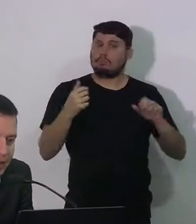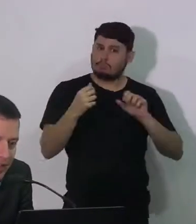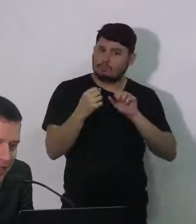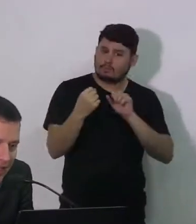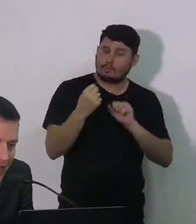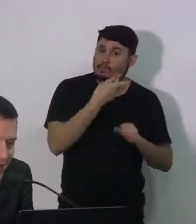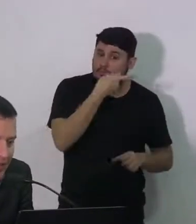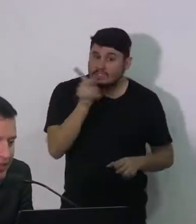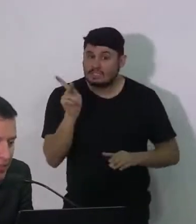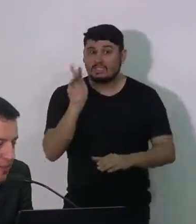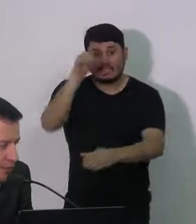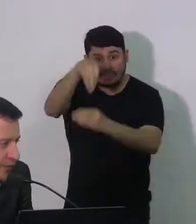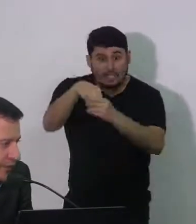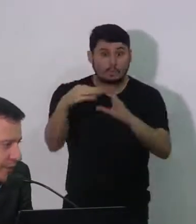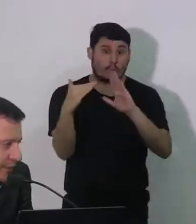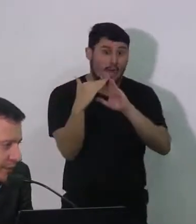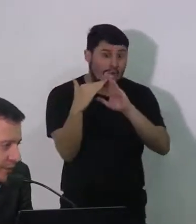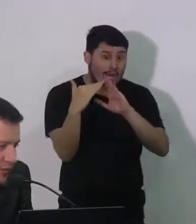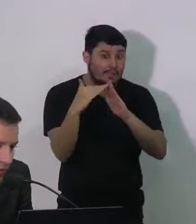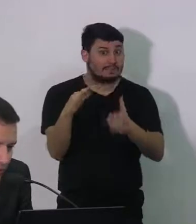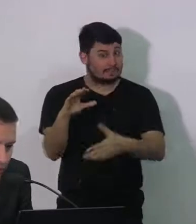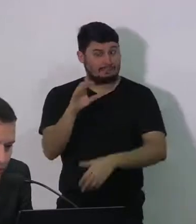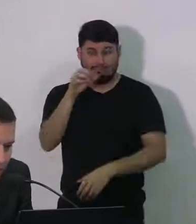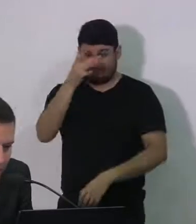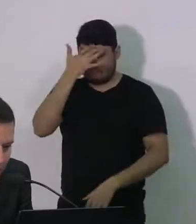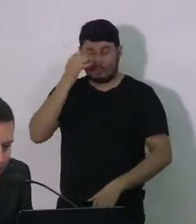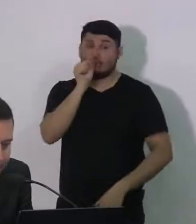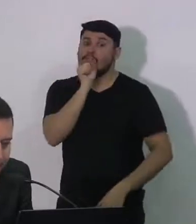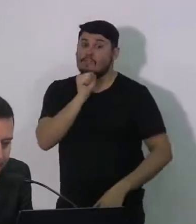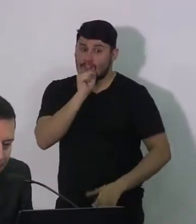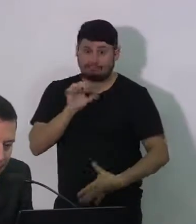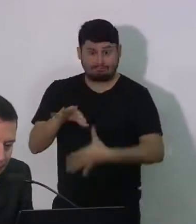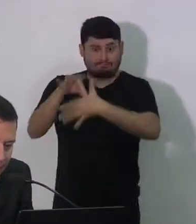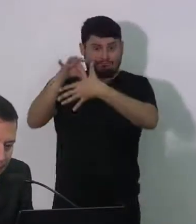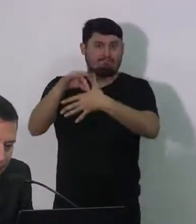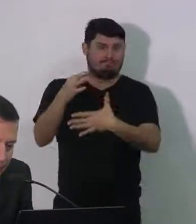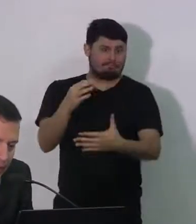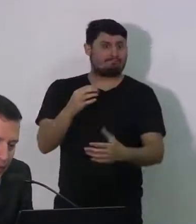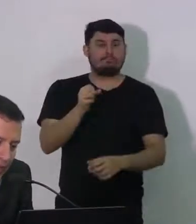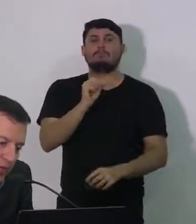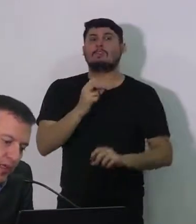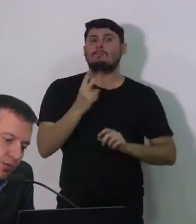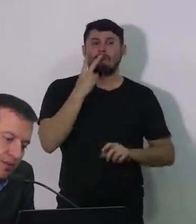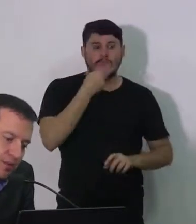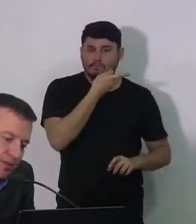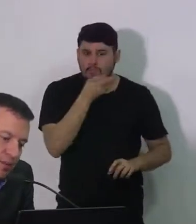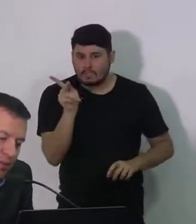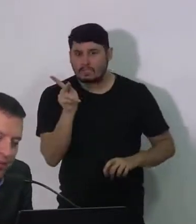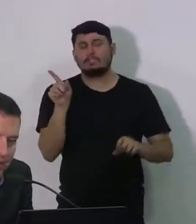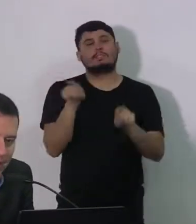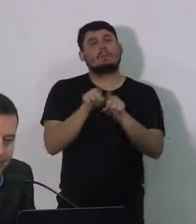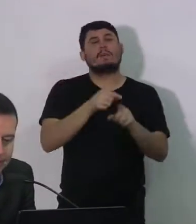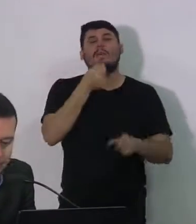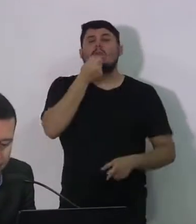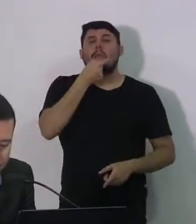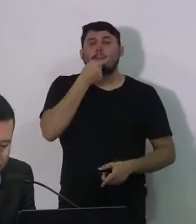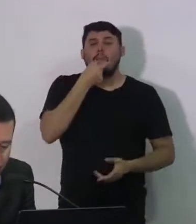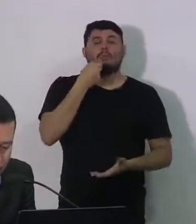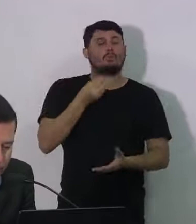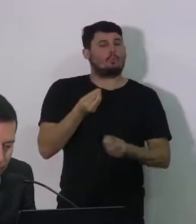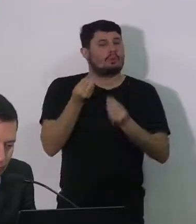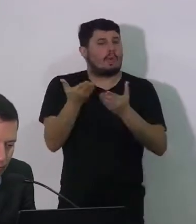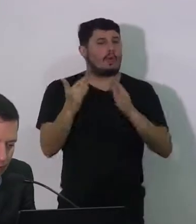domiciliares, e até atendimento via aplicativo de celular, como o WhatsApp, que isso já aconteceu na semana passada.